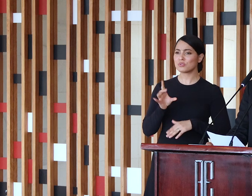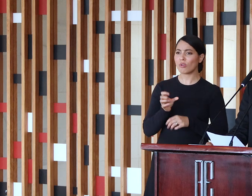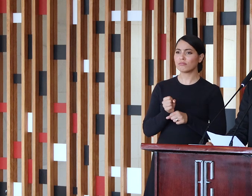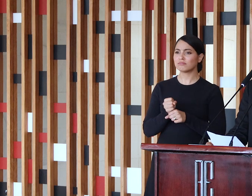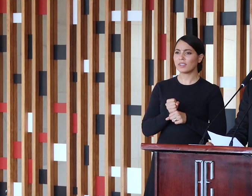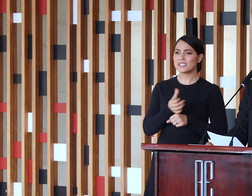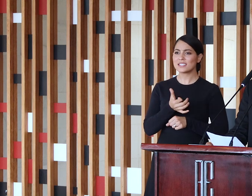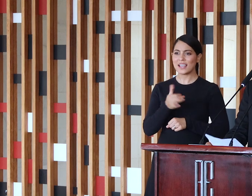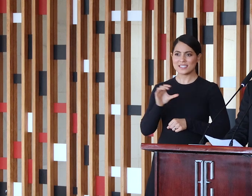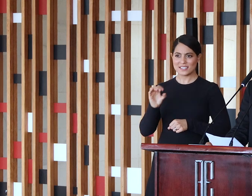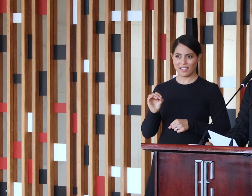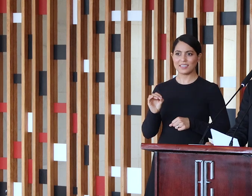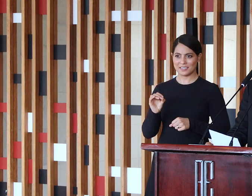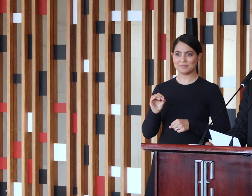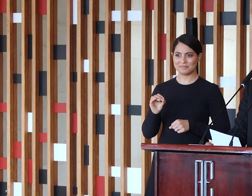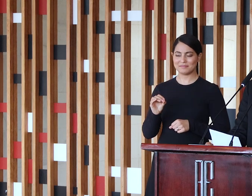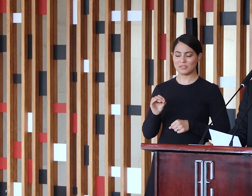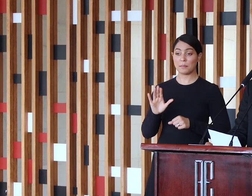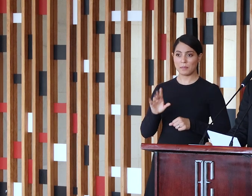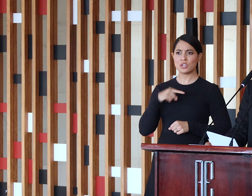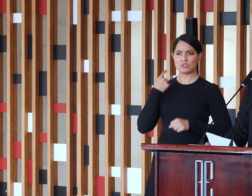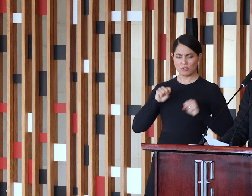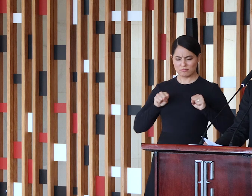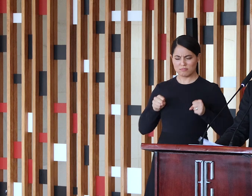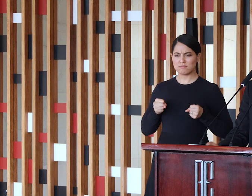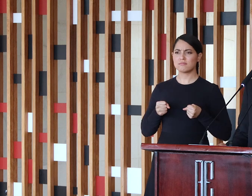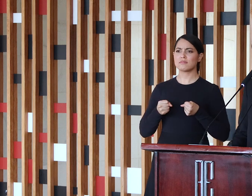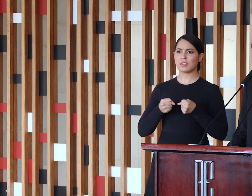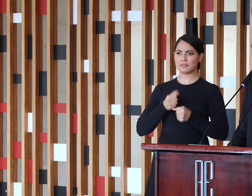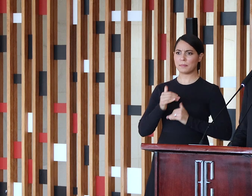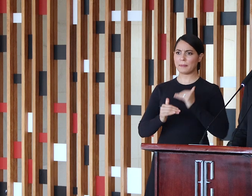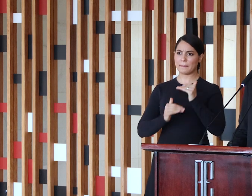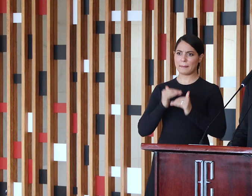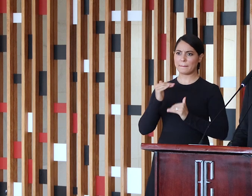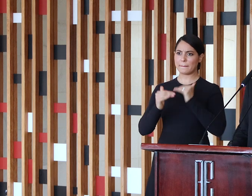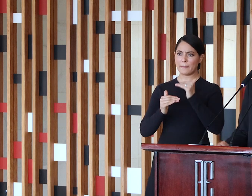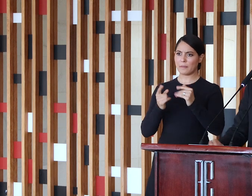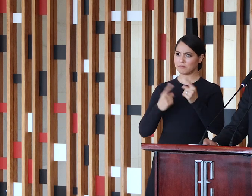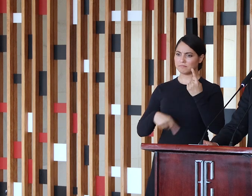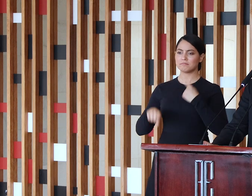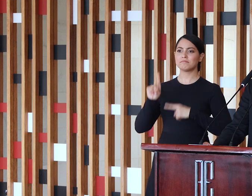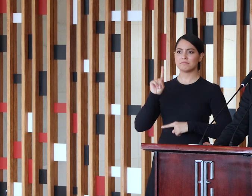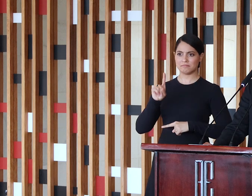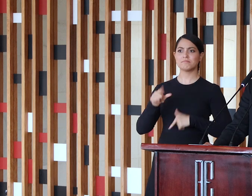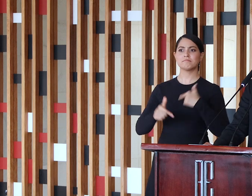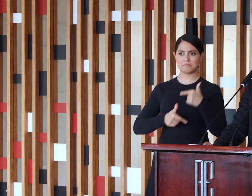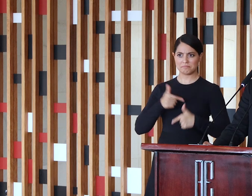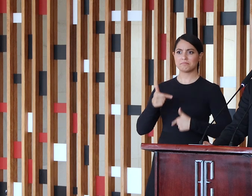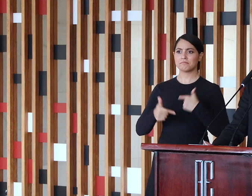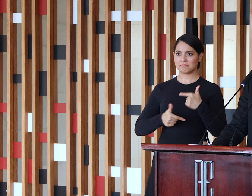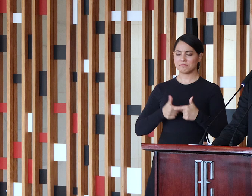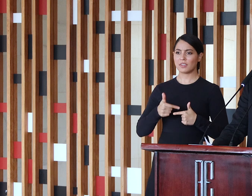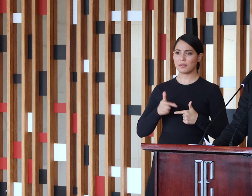esforçado ao máximo e trabalhando muito pelo crescimento de todo o segmento. Nesse caminho que vem sendo trilhado,